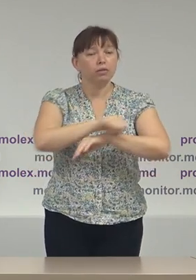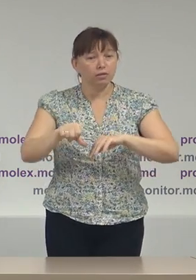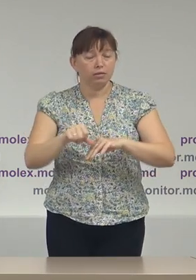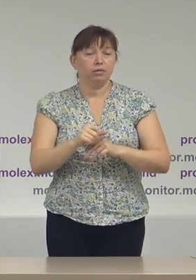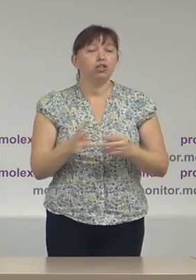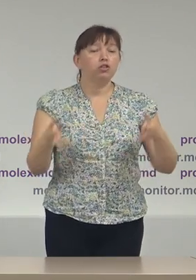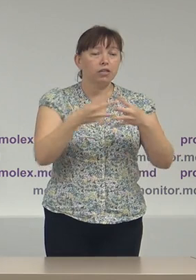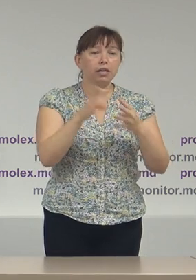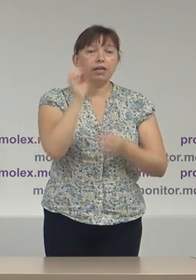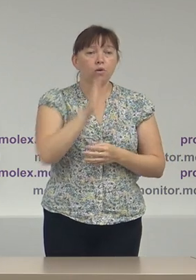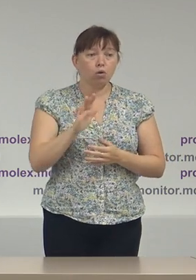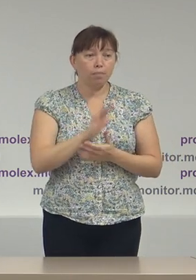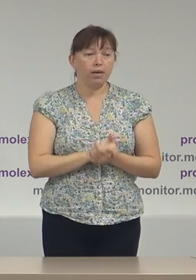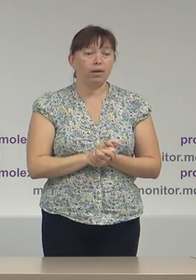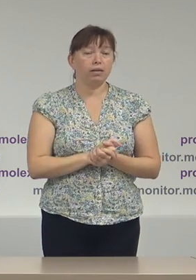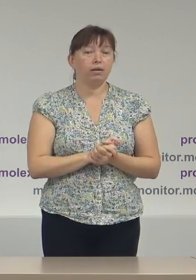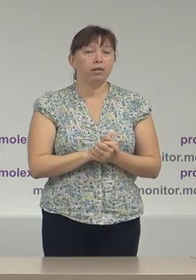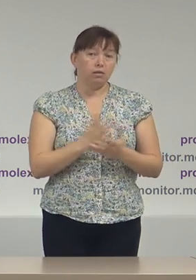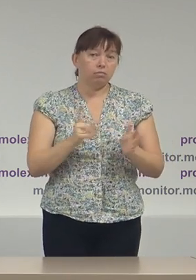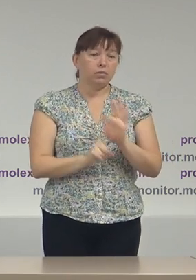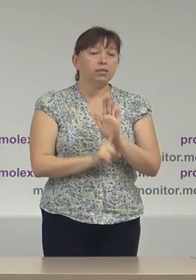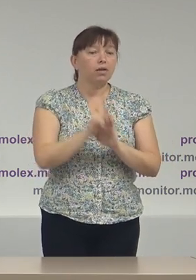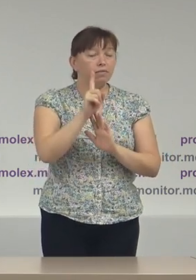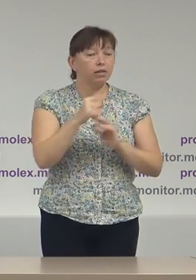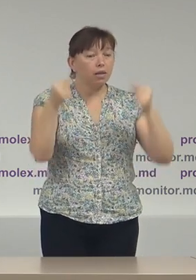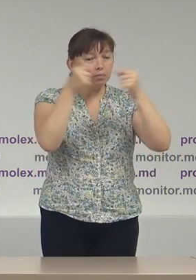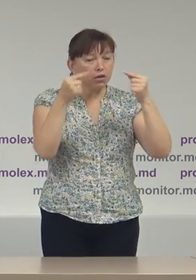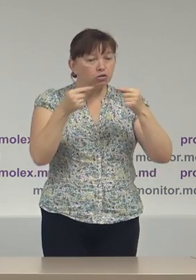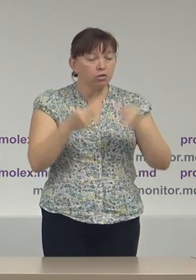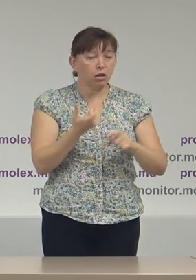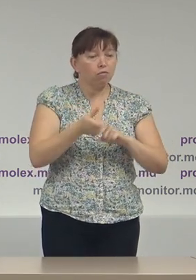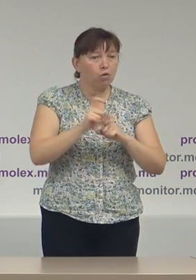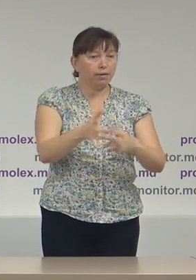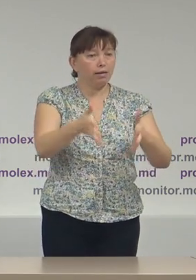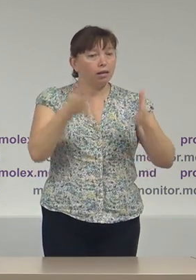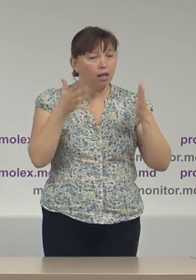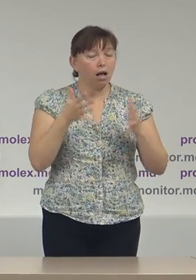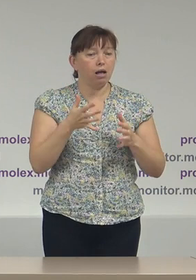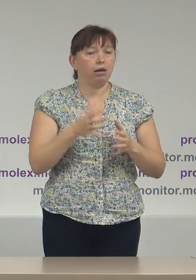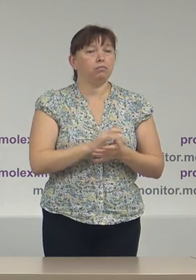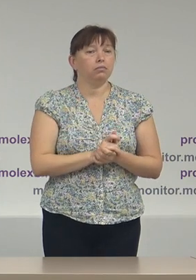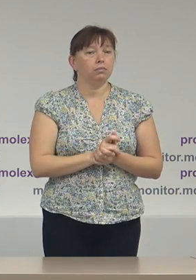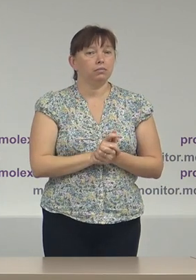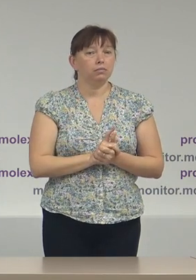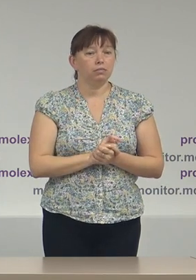Europene, să vină cu precizări foarte clare din start,